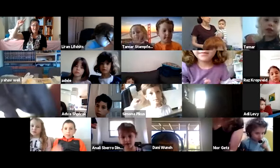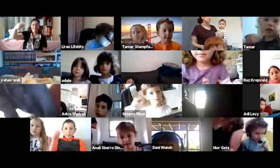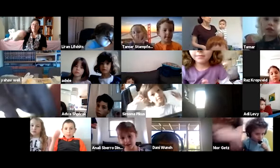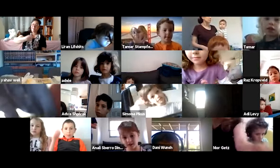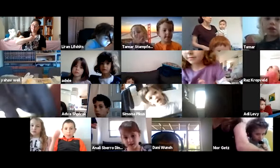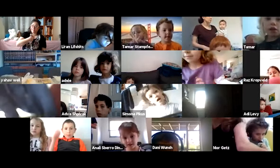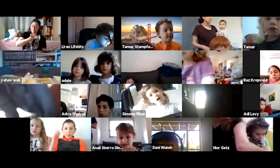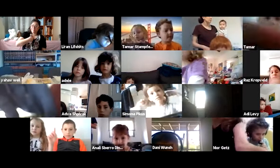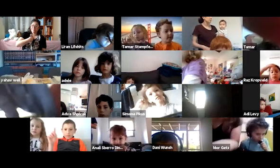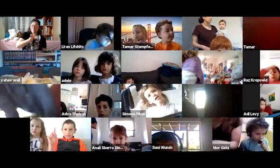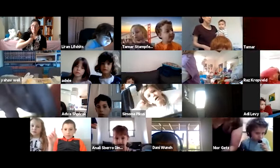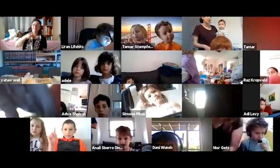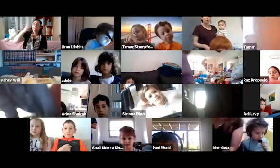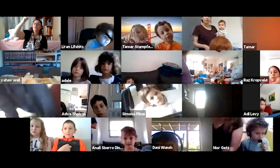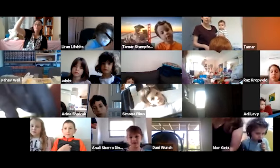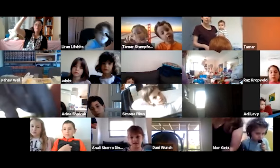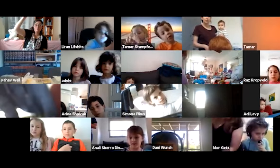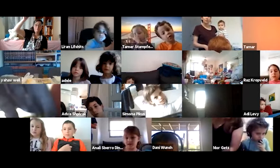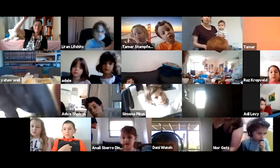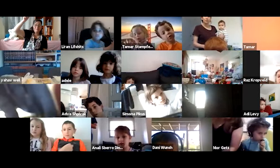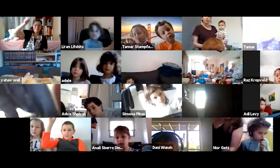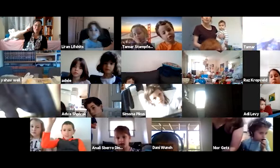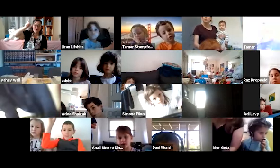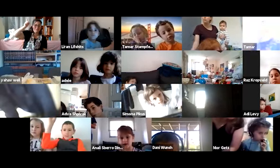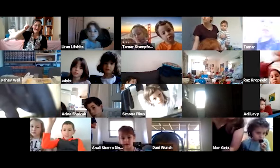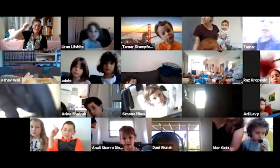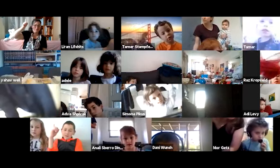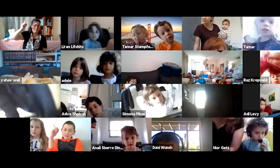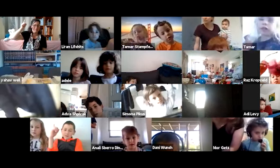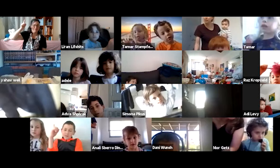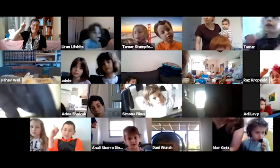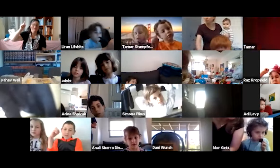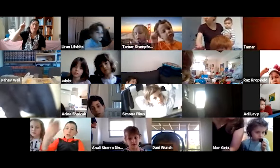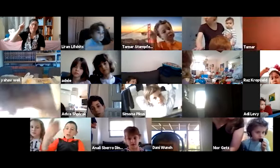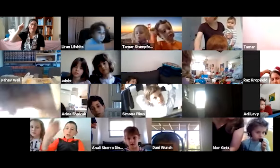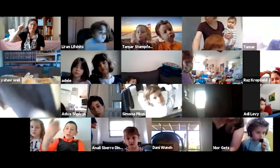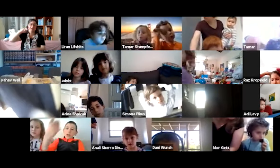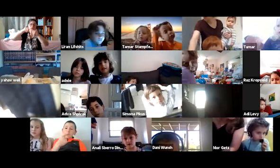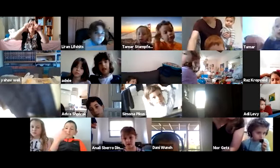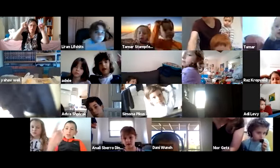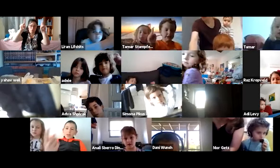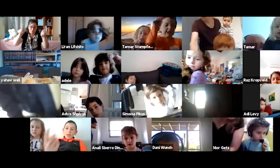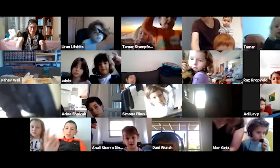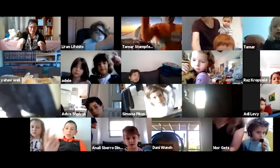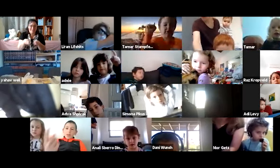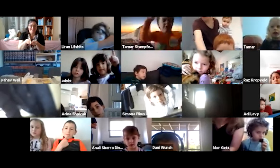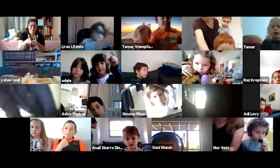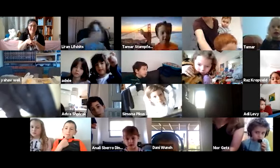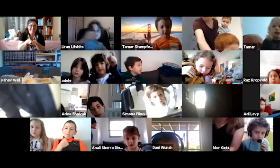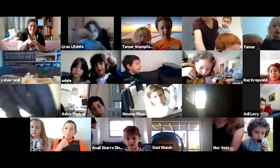לאני, לאלוהינו, נכון? היינו אותה הרבה פעמים, ועכשיו יש לנו אותה גם, היינו אותה גם בלוחות הברית, ציירנו איתה.